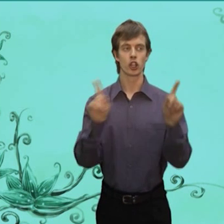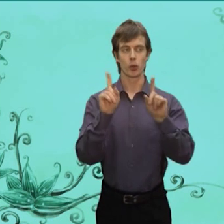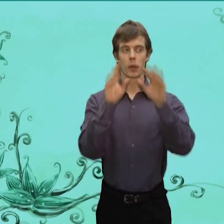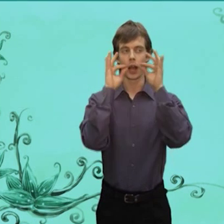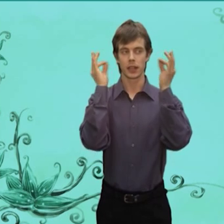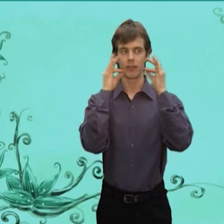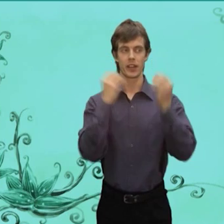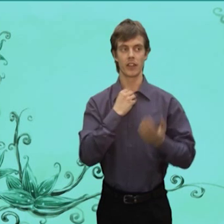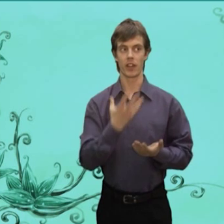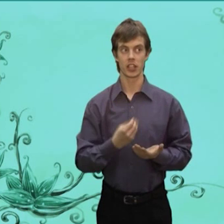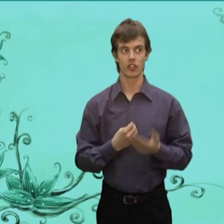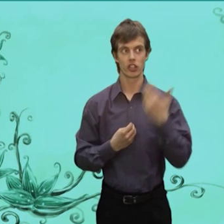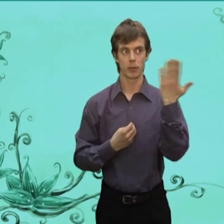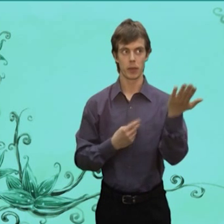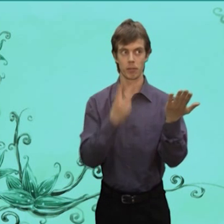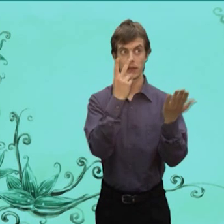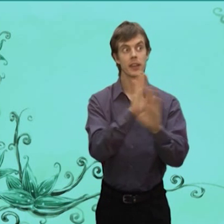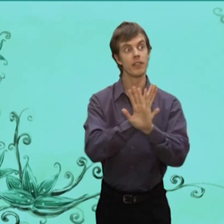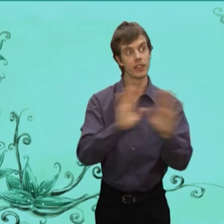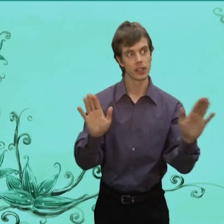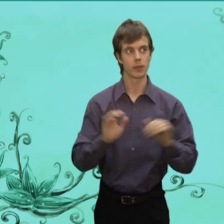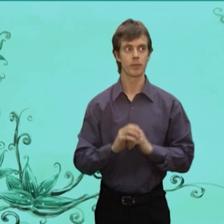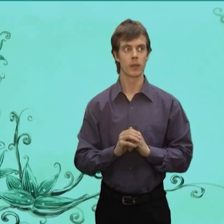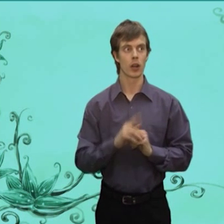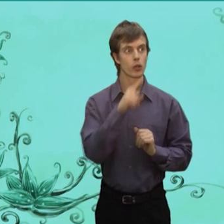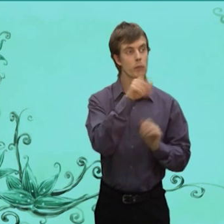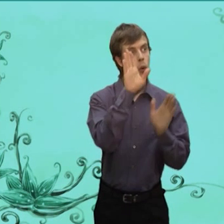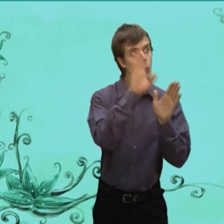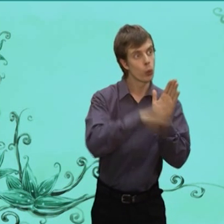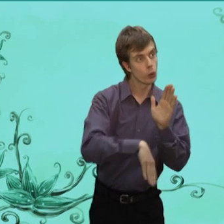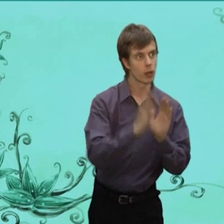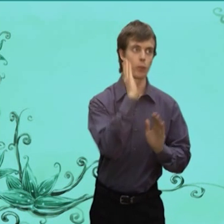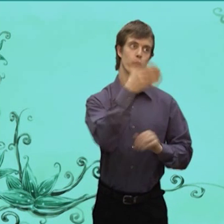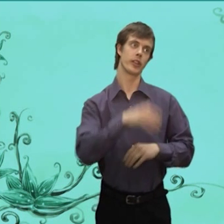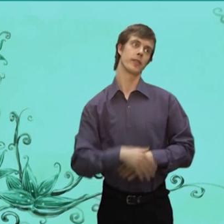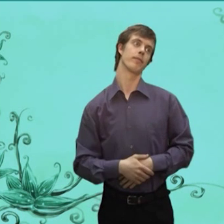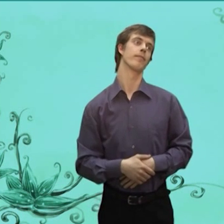Чтобы Котофей Иваныч Тебя Не увидел А то тебе Туго придется